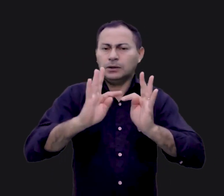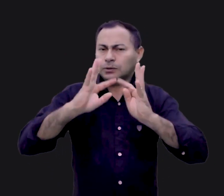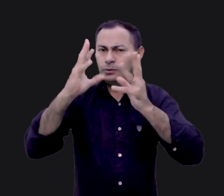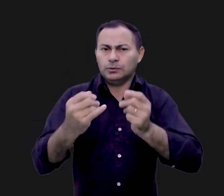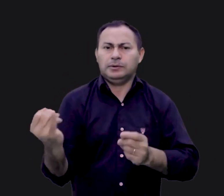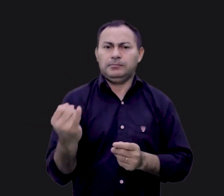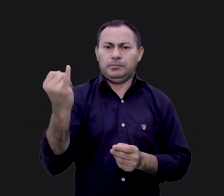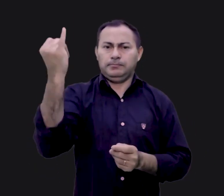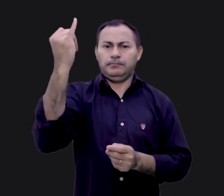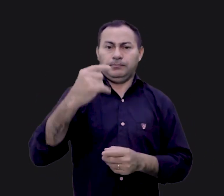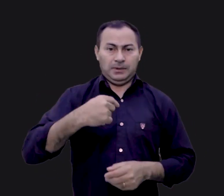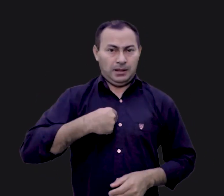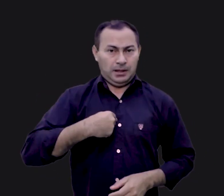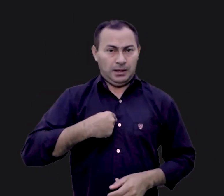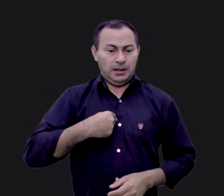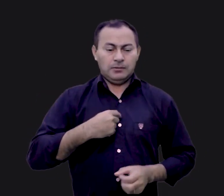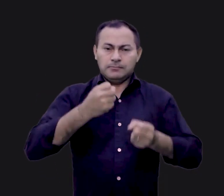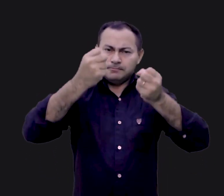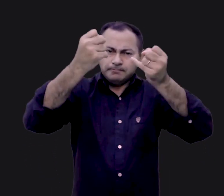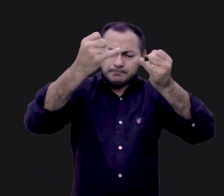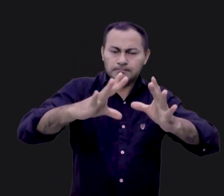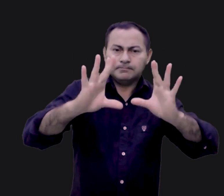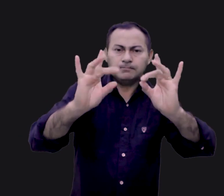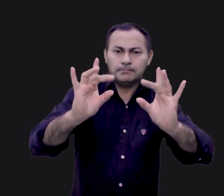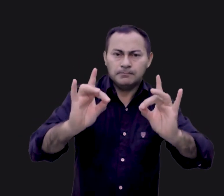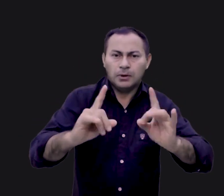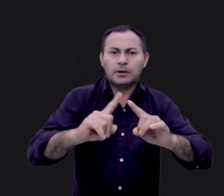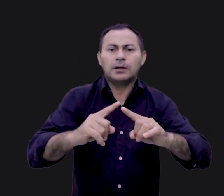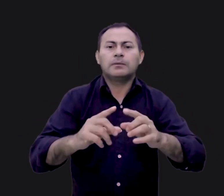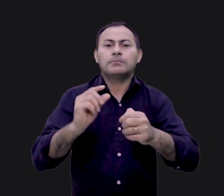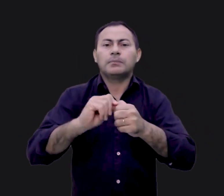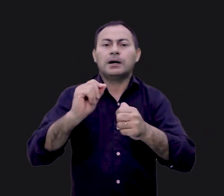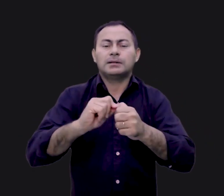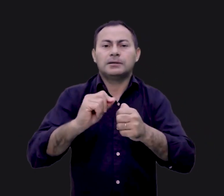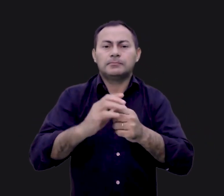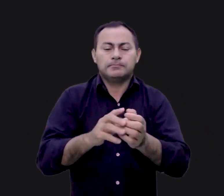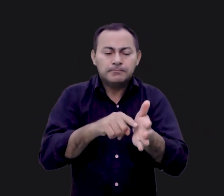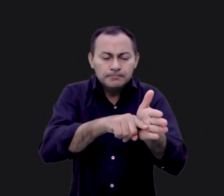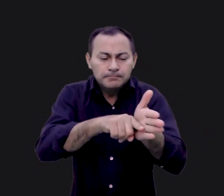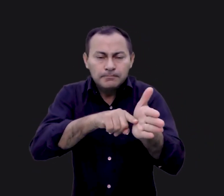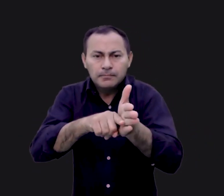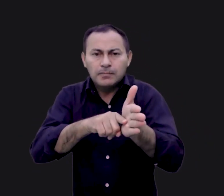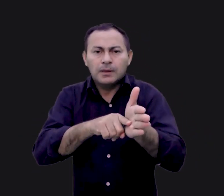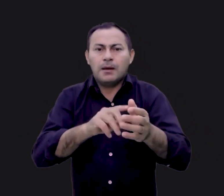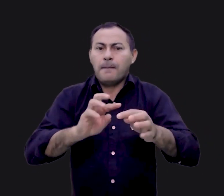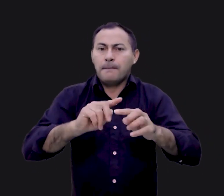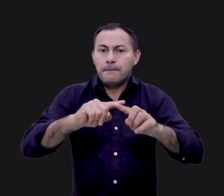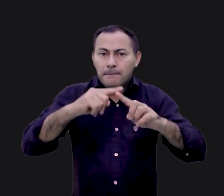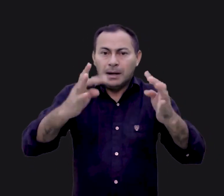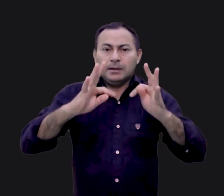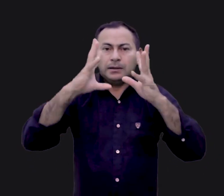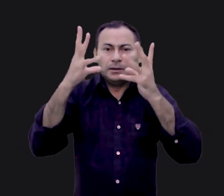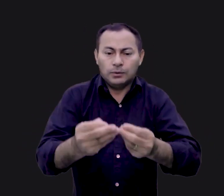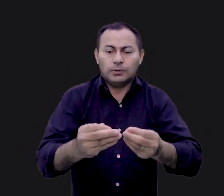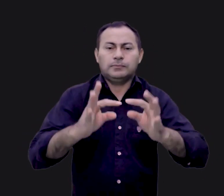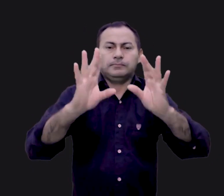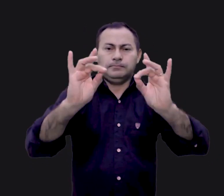significante. Eu não vou entrar em detalhes, porque estamos apenas fazendo uma pesquisa, mas todos esses detalhes,